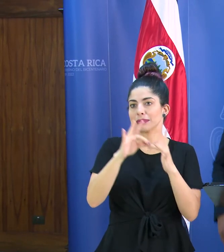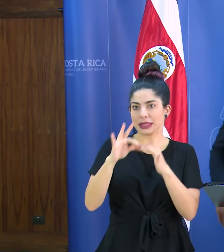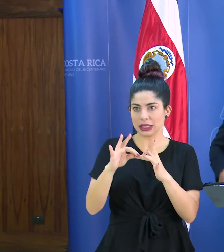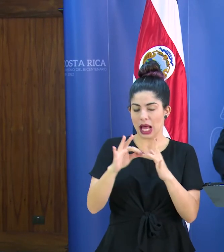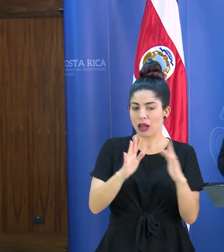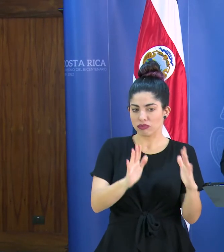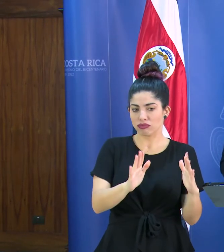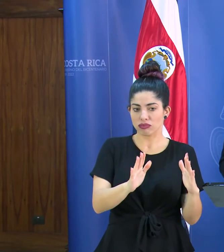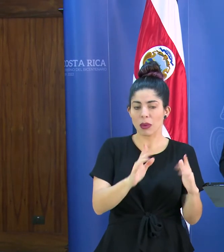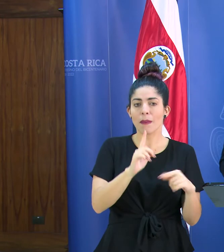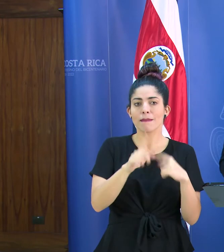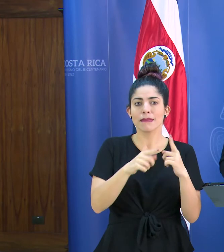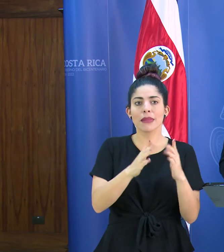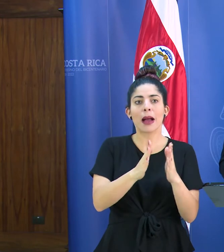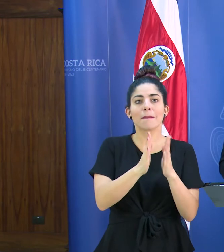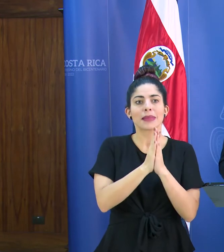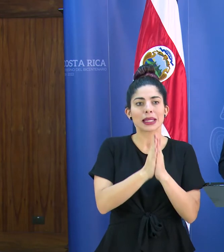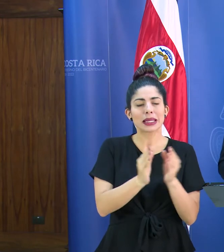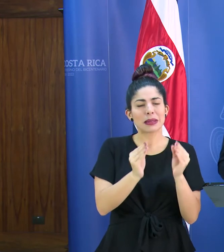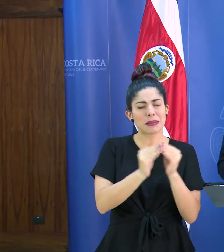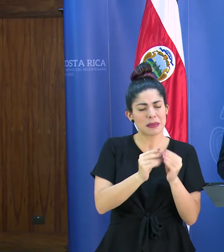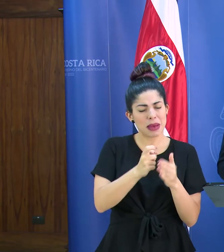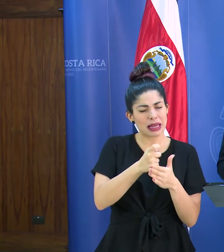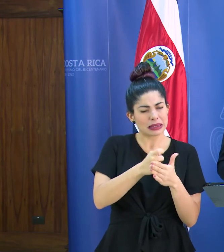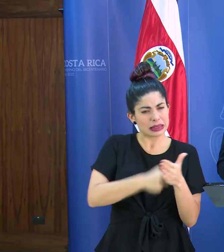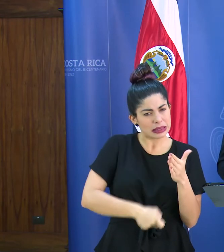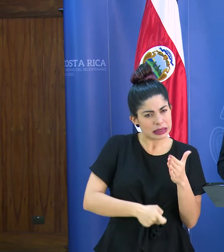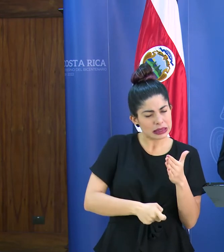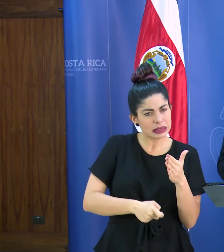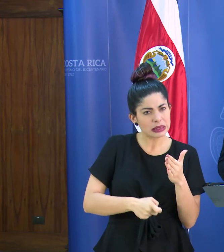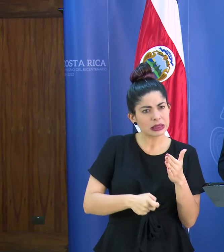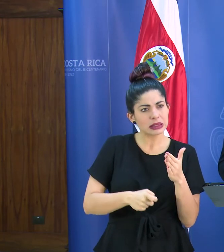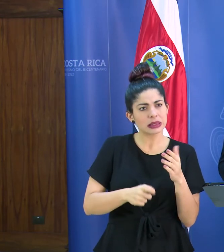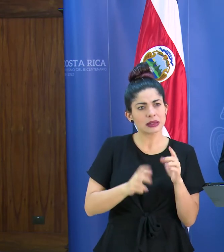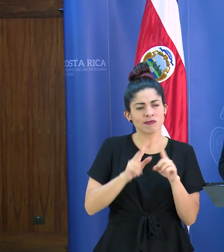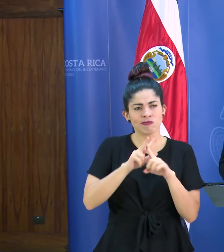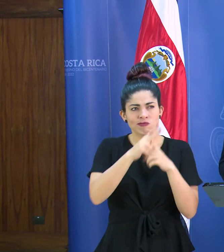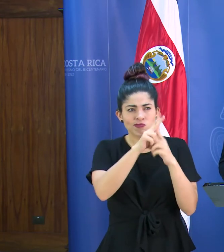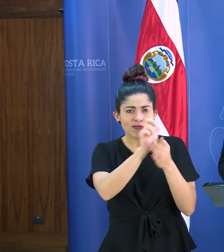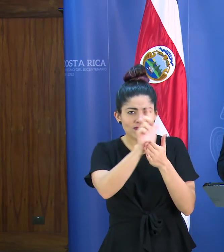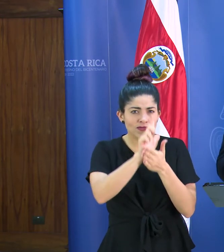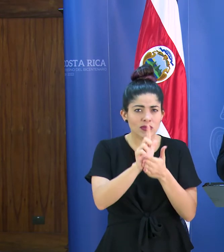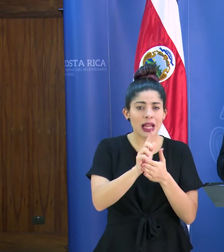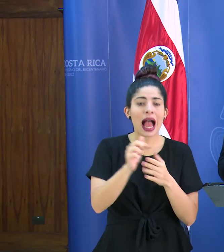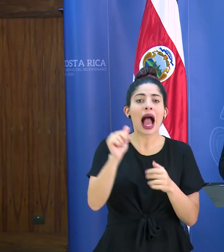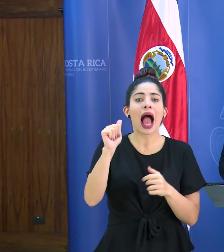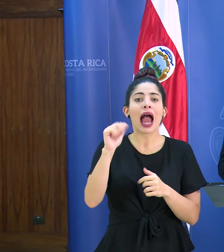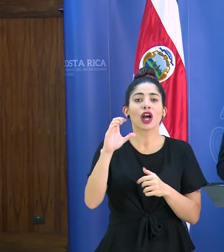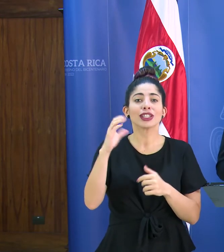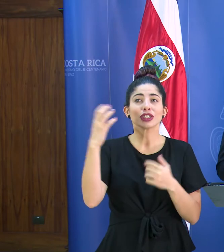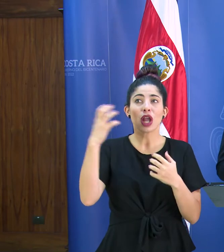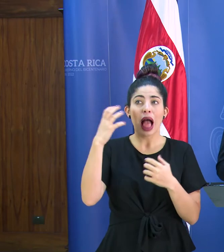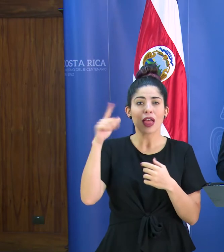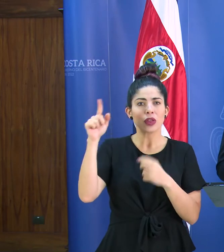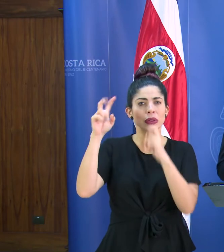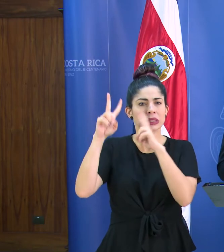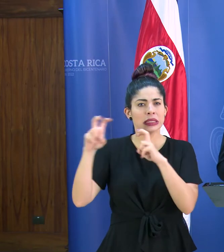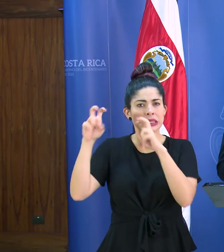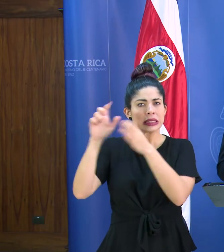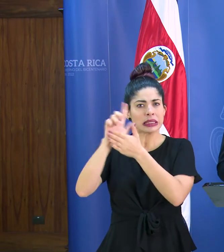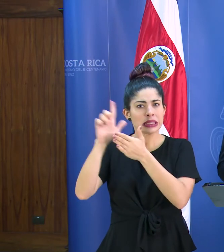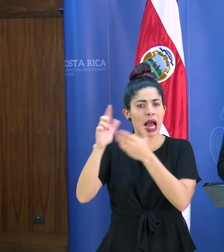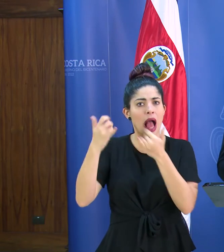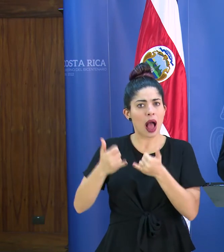vamos a solicitar mucho mayor rigurosidad en lo que es el mantenimiento de los aires acondicionados revisiones que se